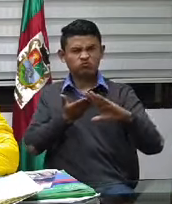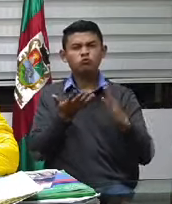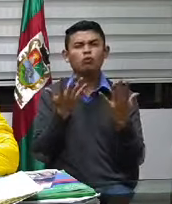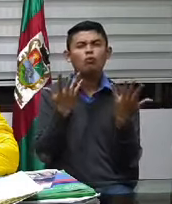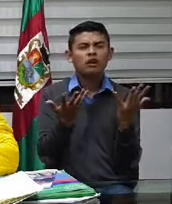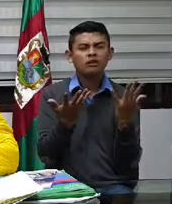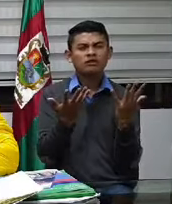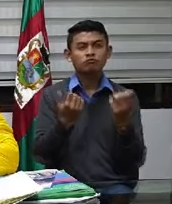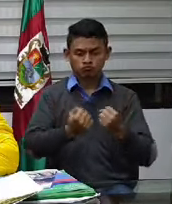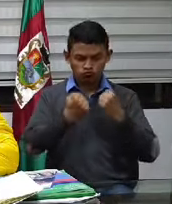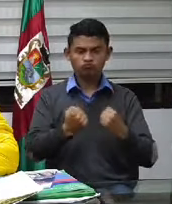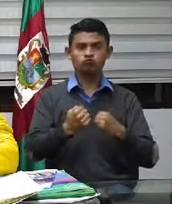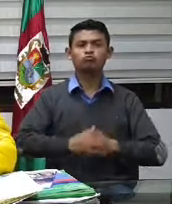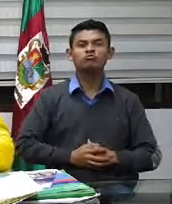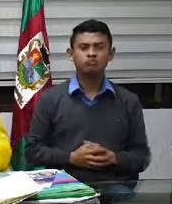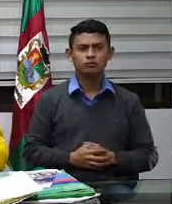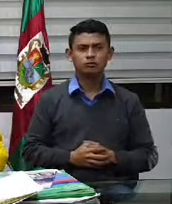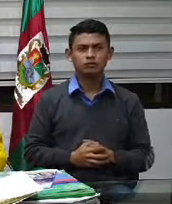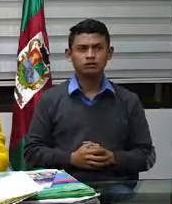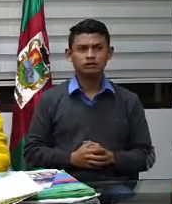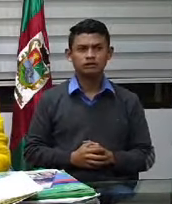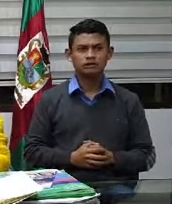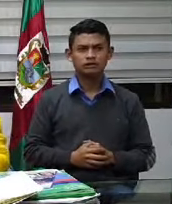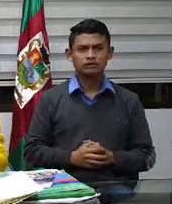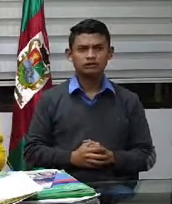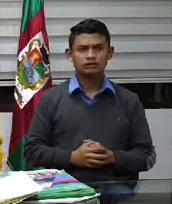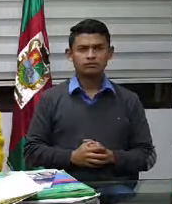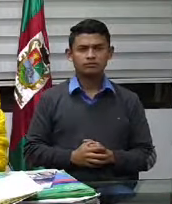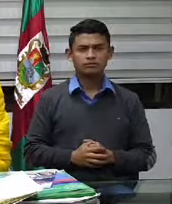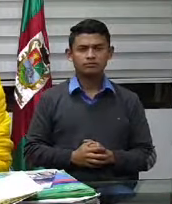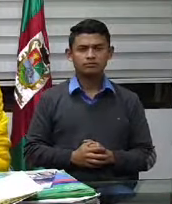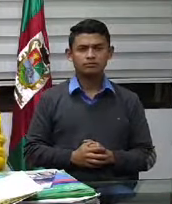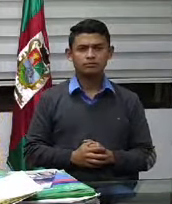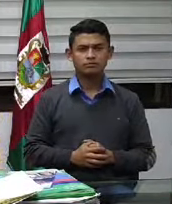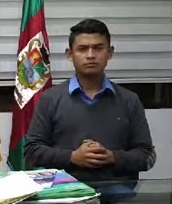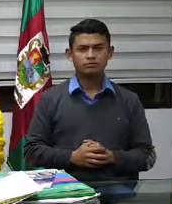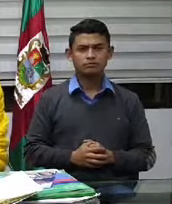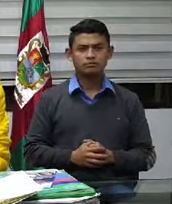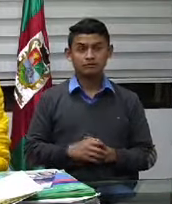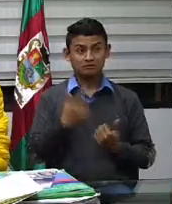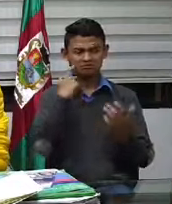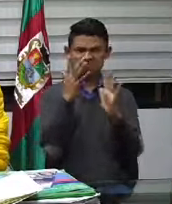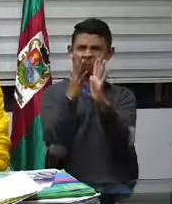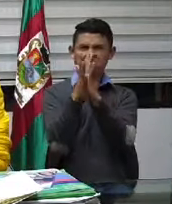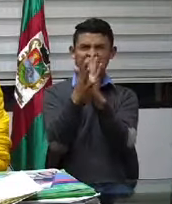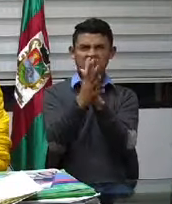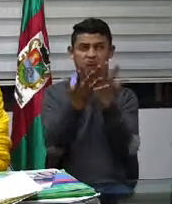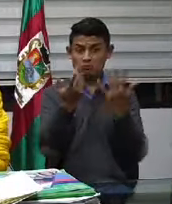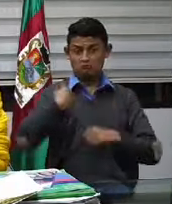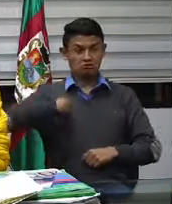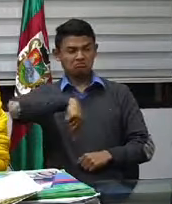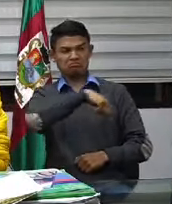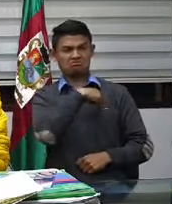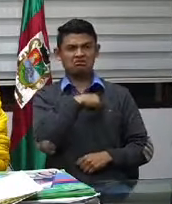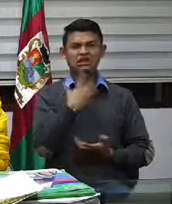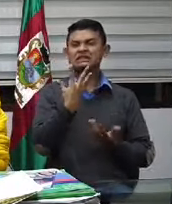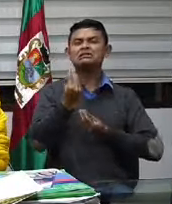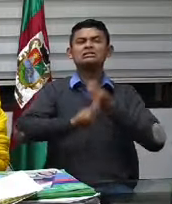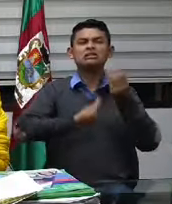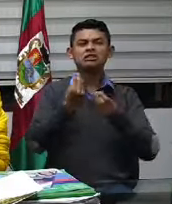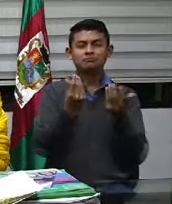desde el primer decreto. Así que, quiero contarles qué hemos hecho por ahora, antes de llegar al decreto.